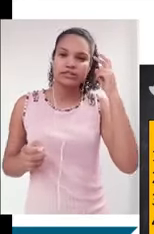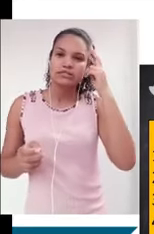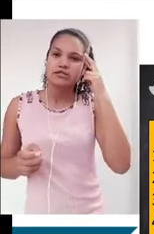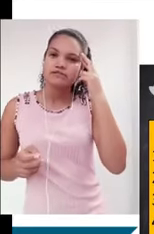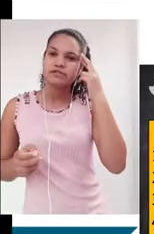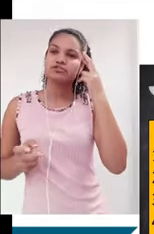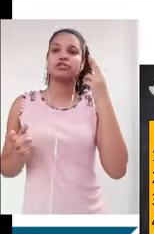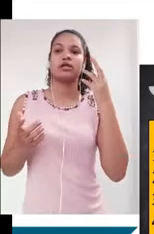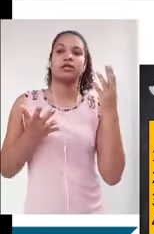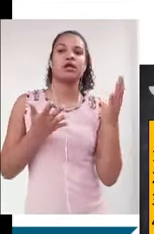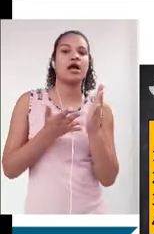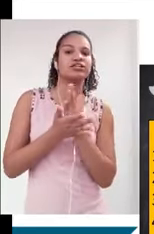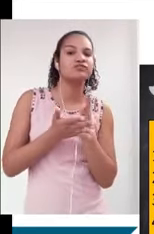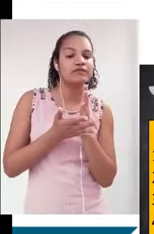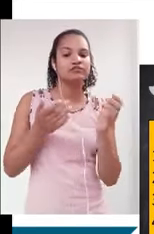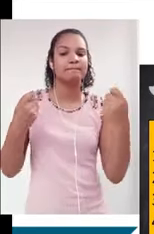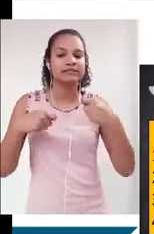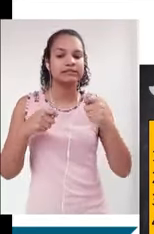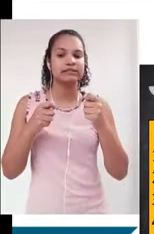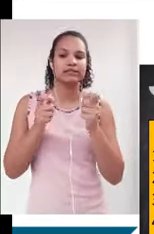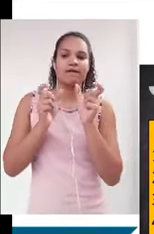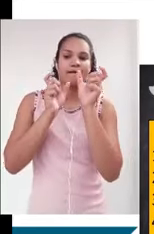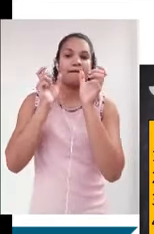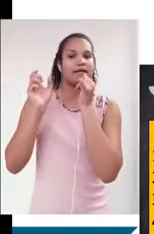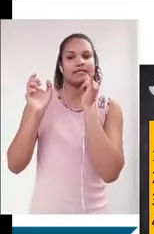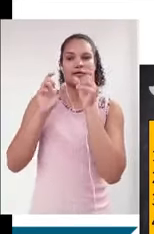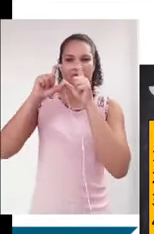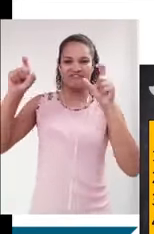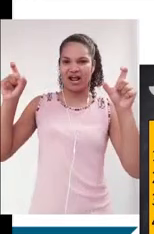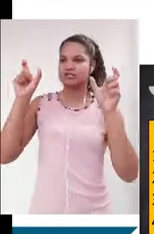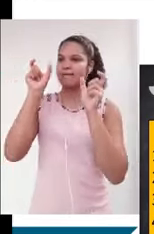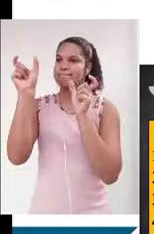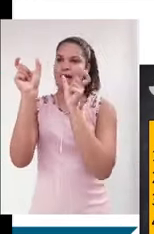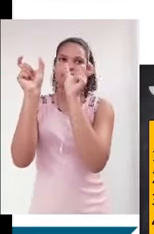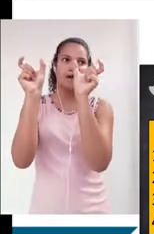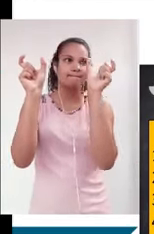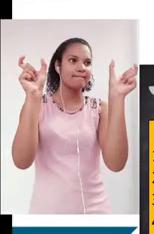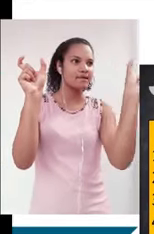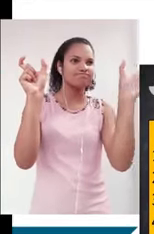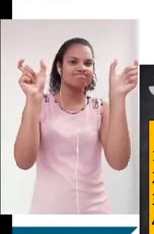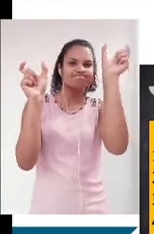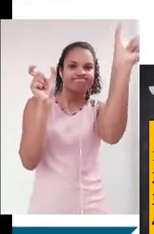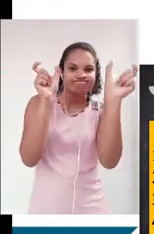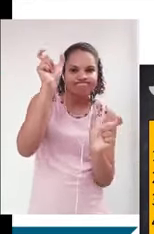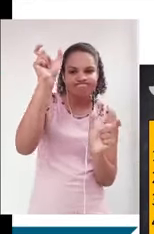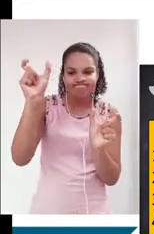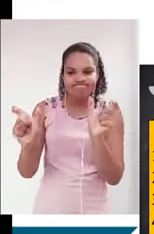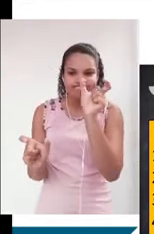necessário, muitas vezes, isolar uma parte do todo. Então, você precisa isolar alguns termos específicos, né? Algumas